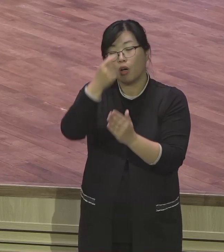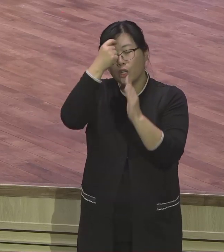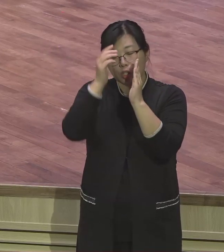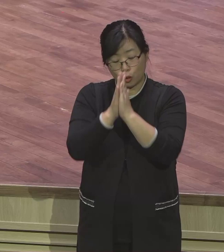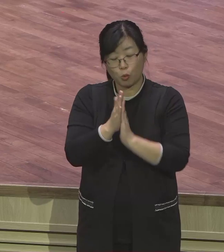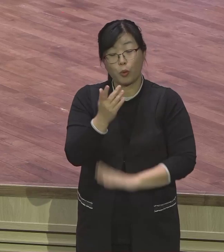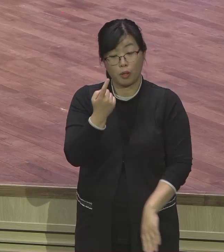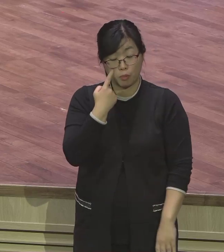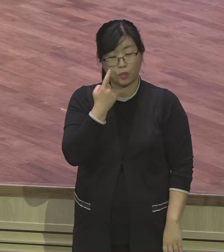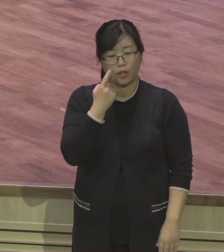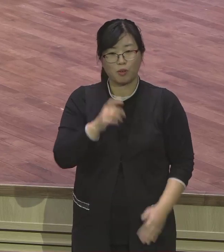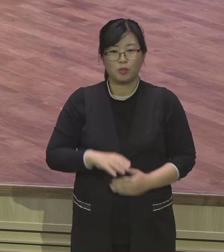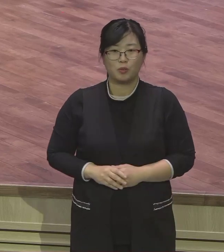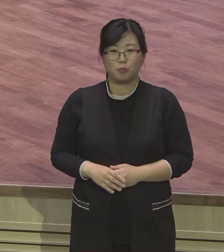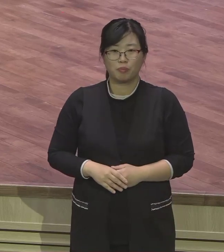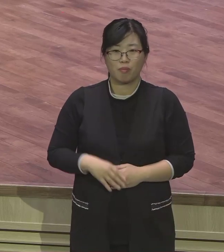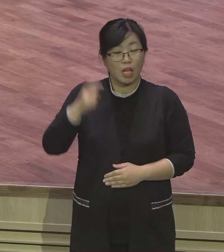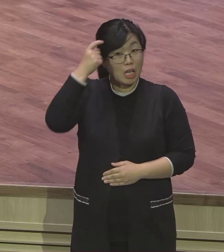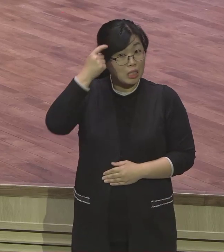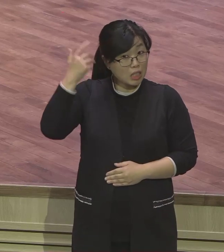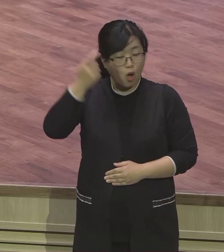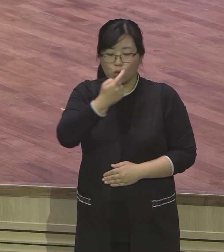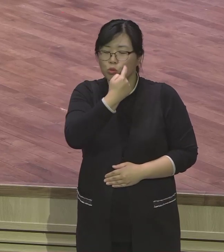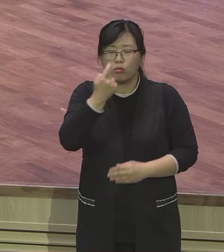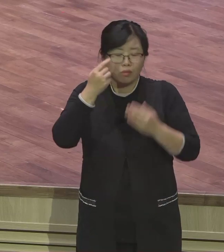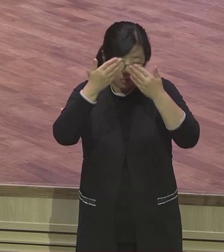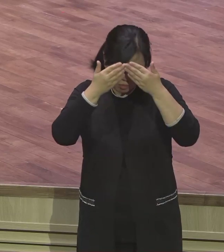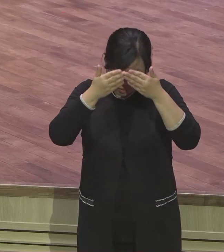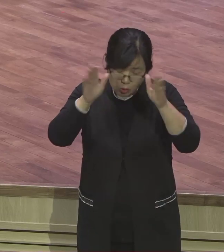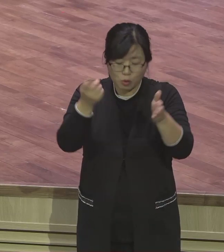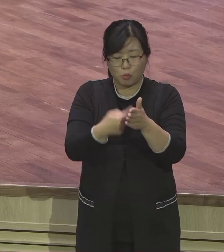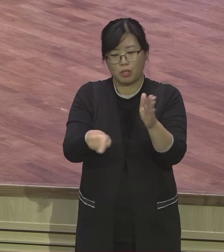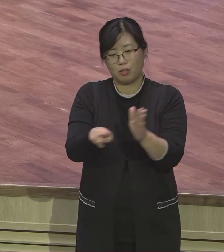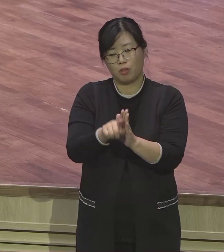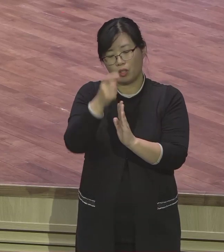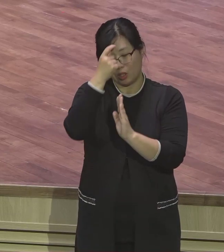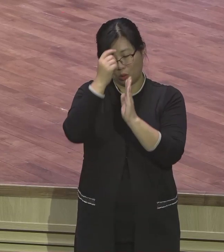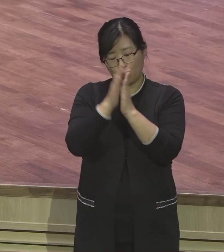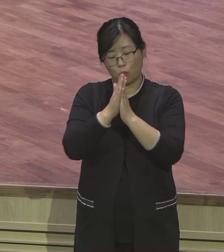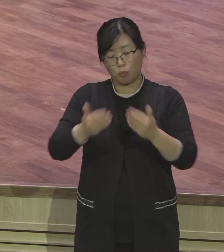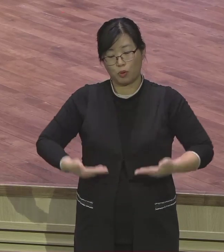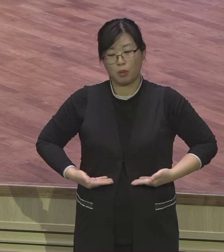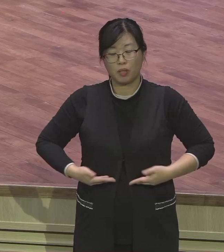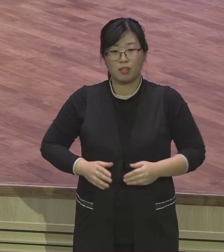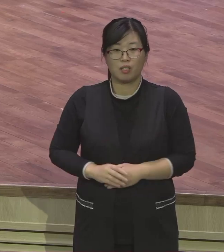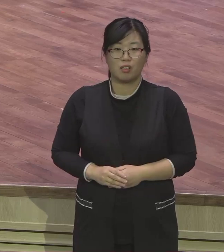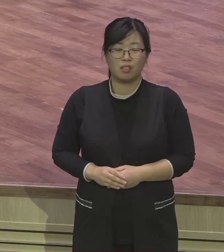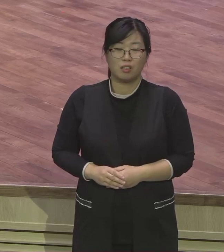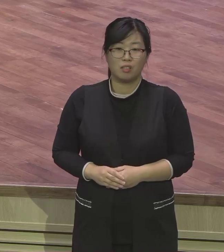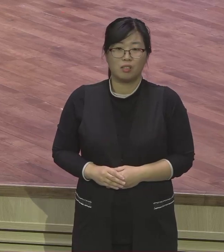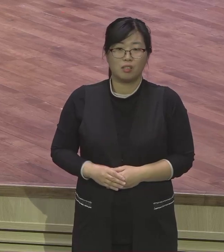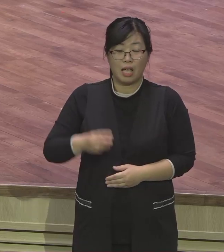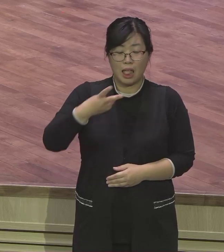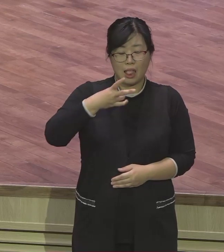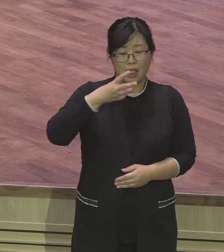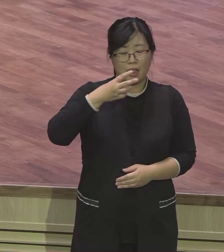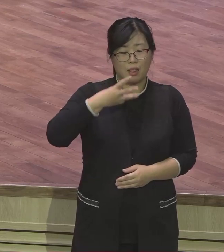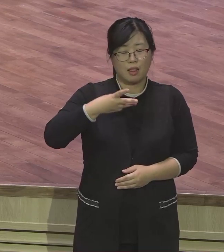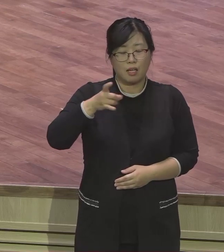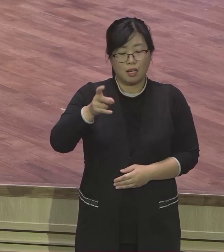영의 눈을 열게 하야 돼요 참 육신적인 눈만 가지고 살면 안 돼요 에레미야 29장 11제로 보면 우리에게 어떤 보화를 예배해